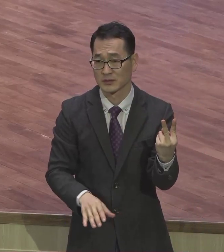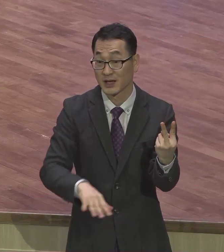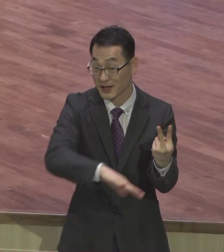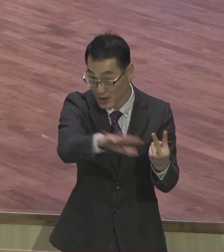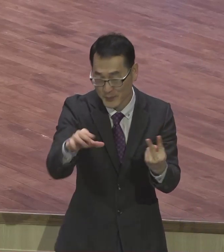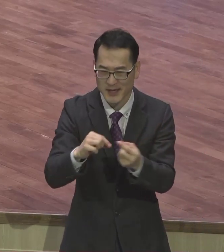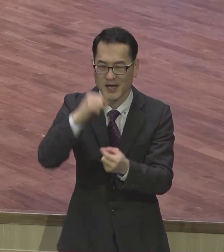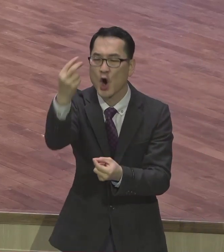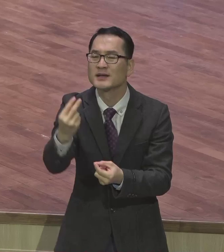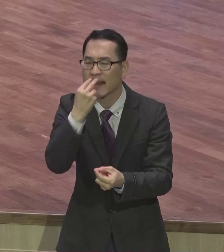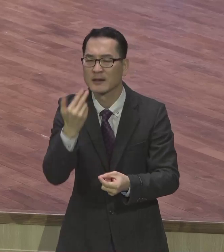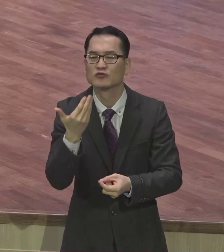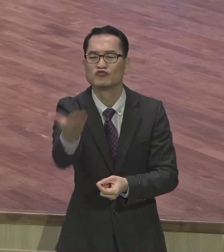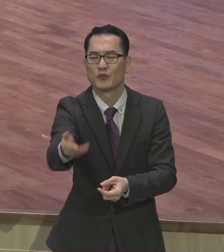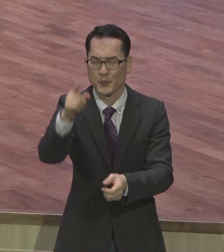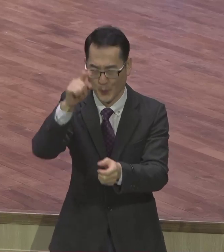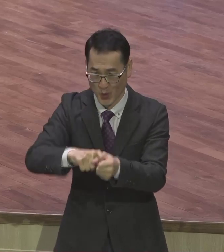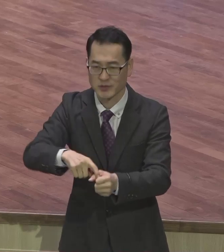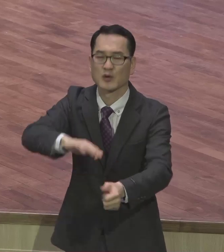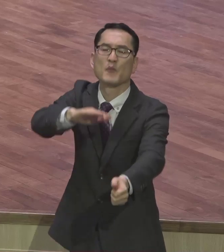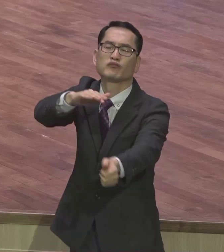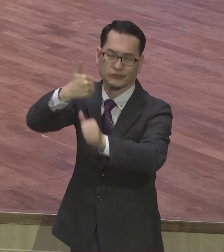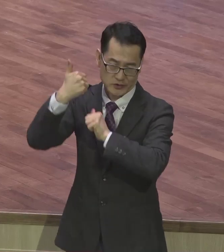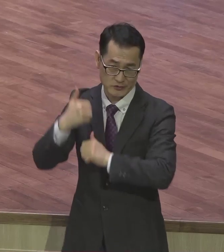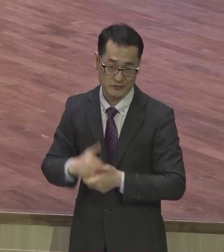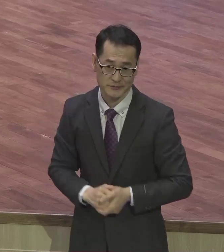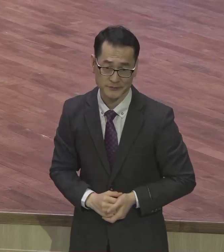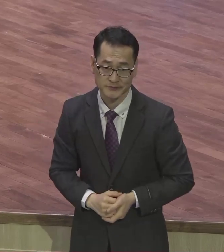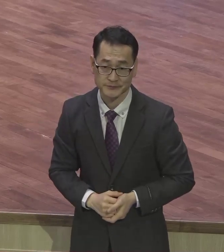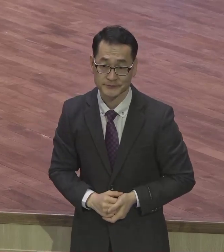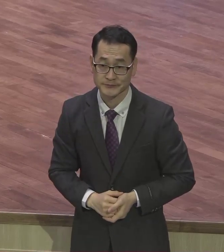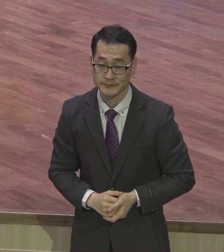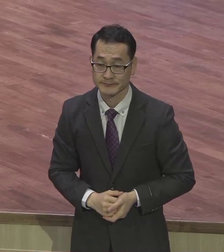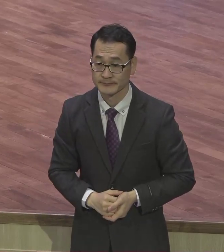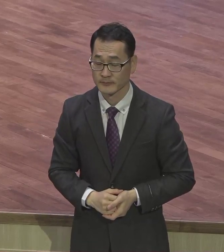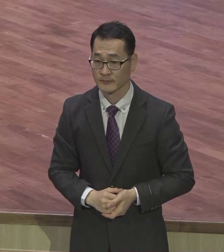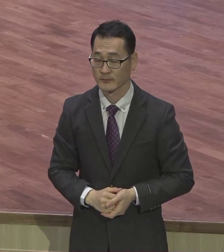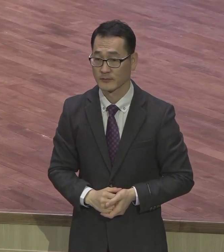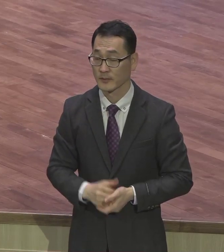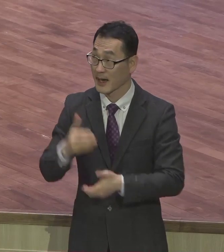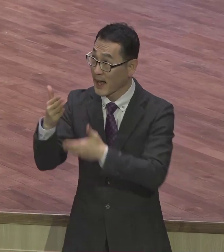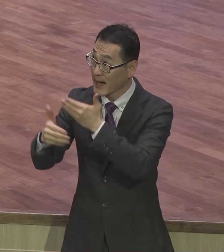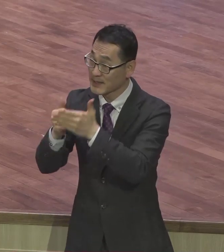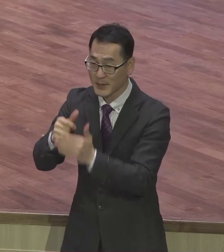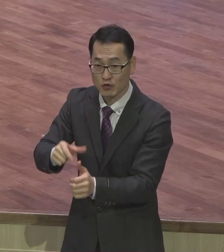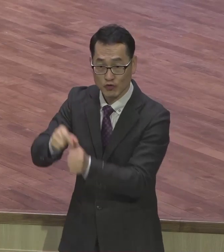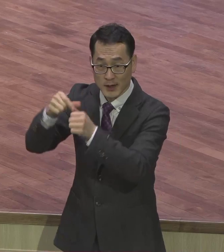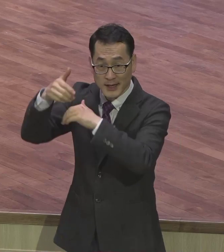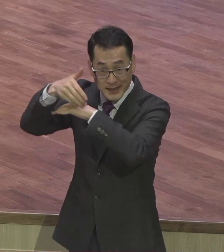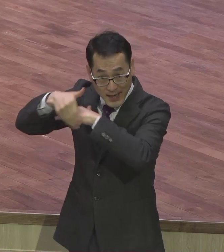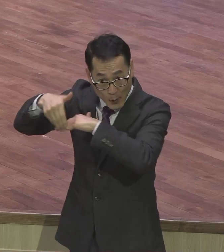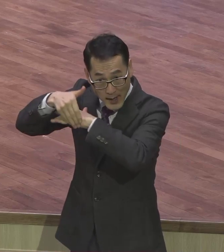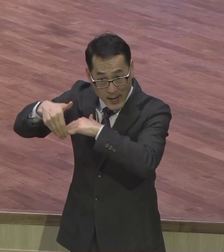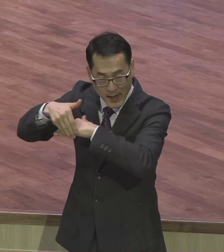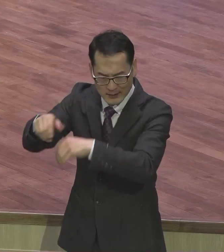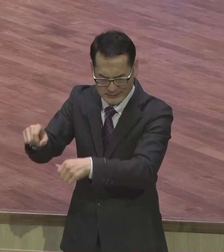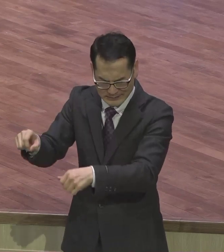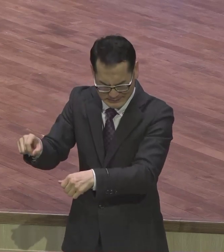부르셨다. 이것이 하나님의 구원 계획이 얼마나 특별한 걸 아셔야 돼요. 에베소